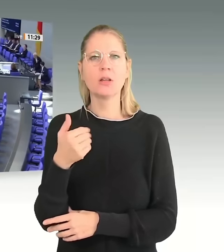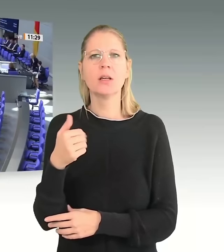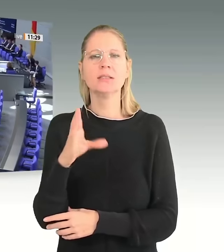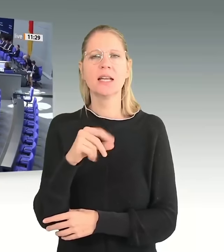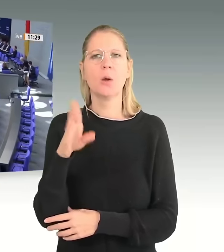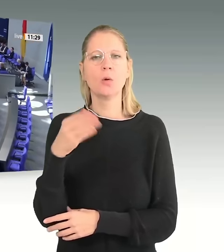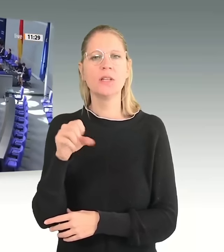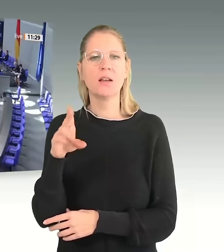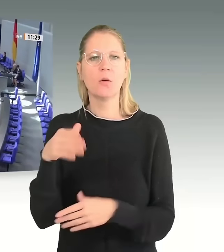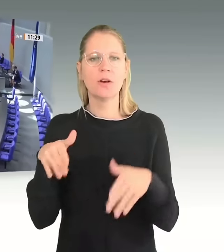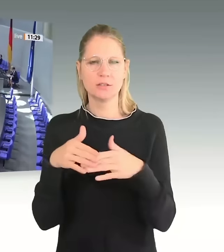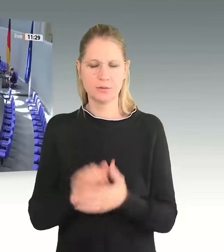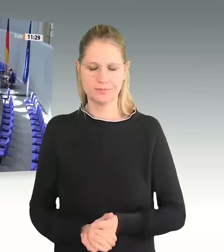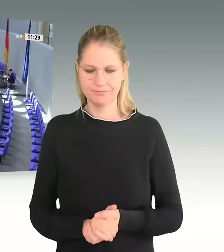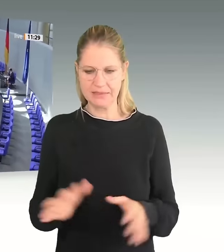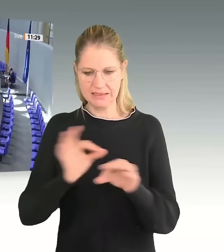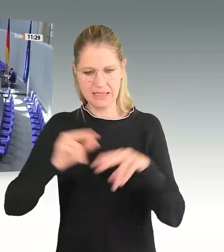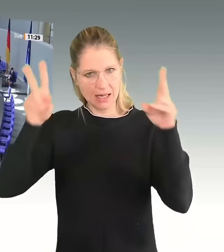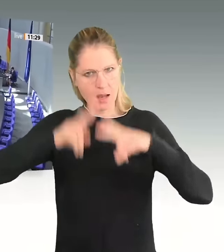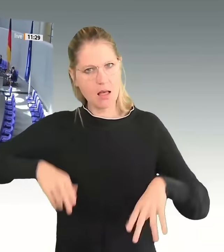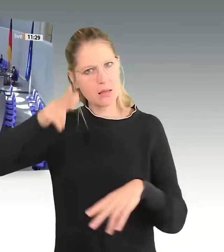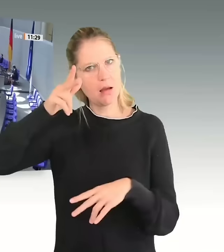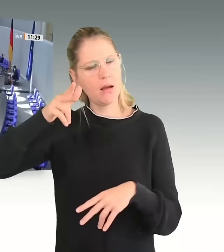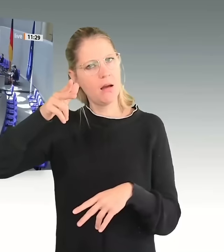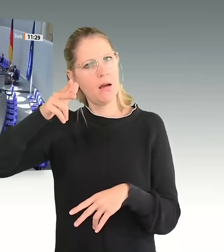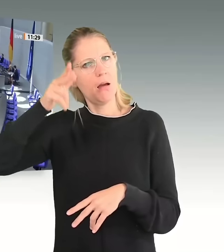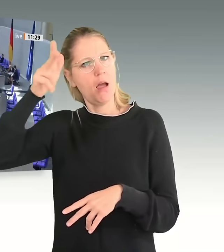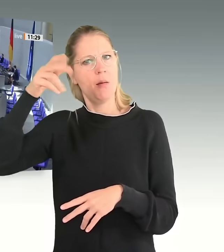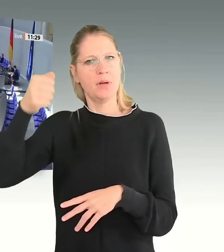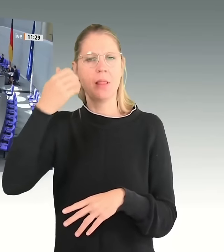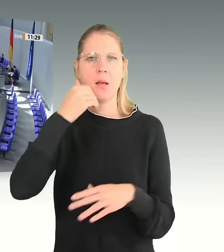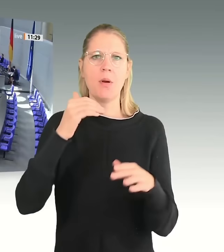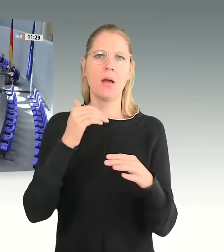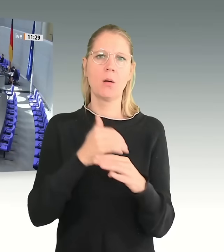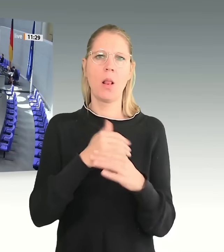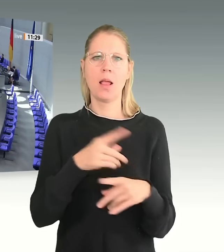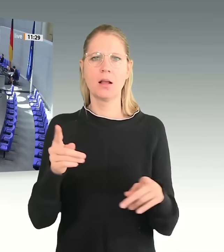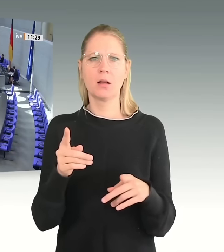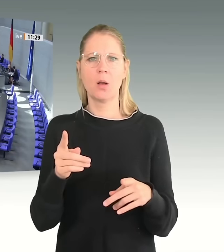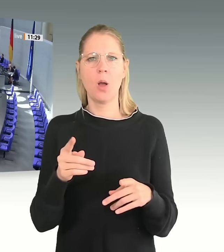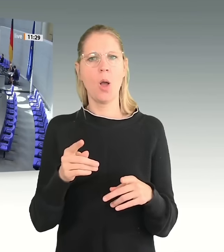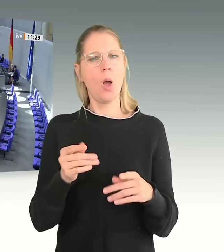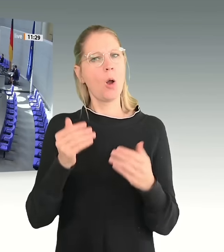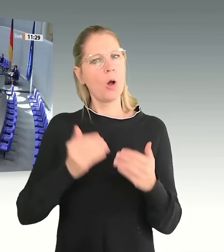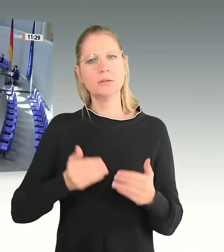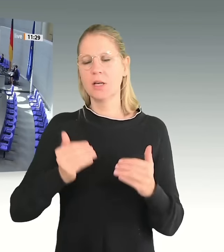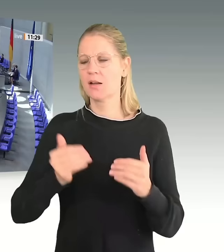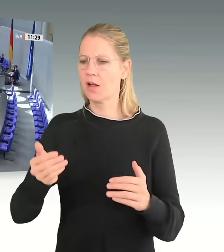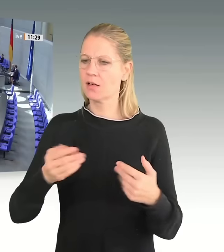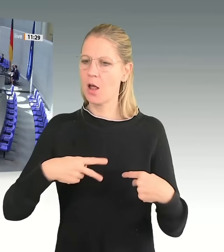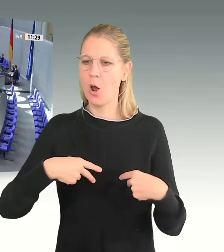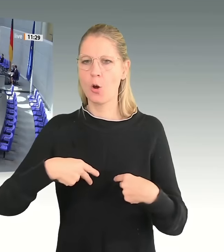Sehr geehrter Herr Präsident! Liebe Kolleginnen und Kollegen! Konsequente Rückführungen für Personen ohne Bleiberecht,